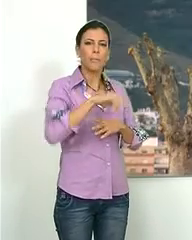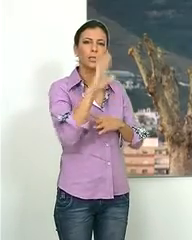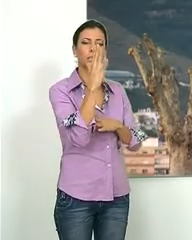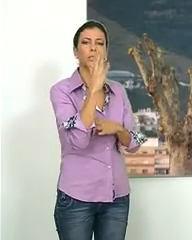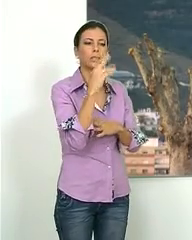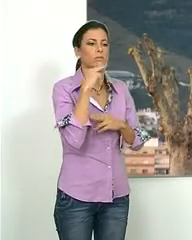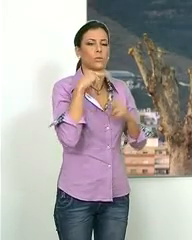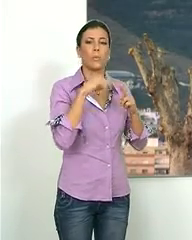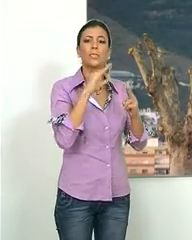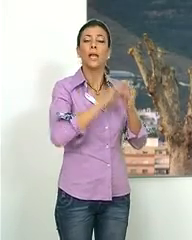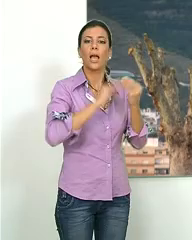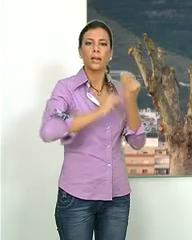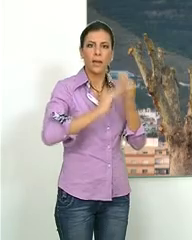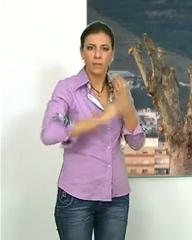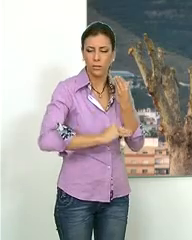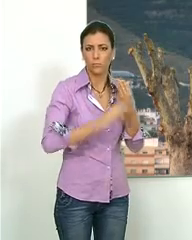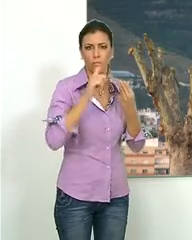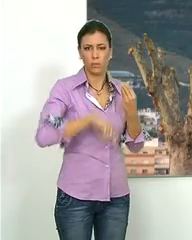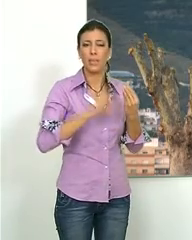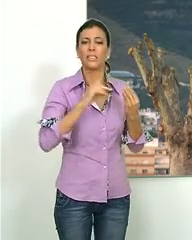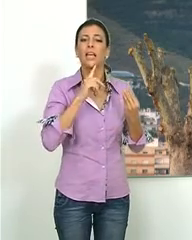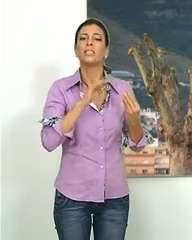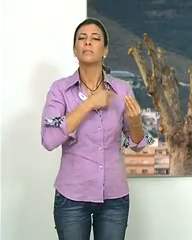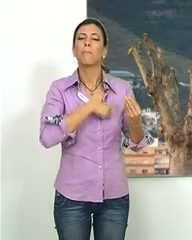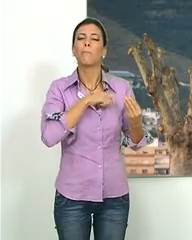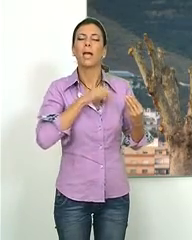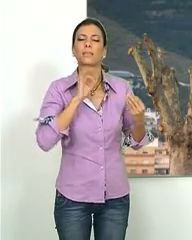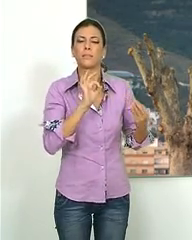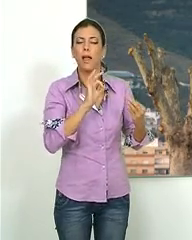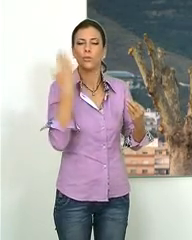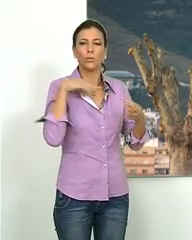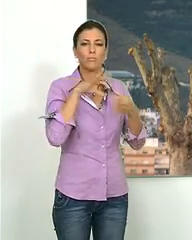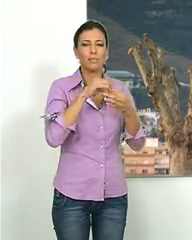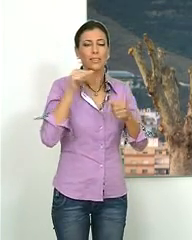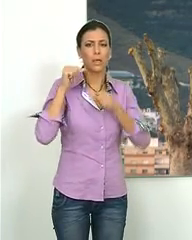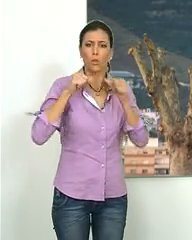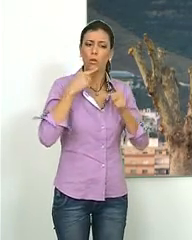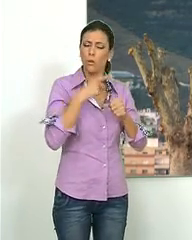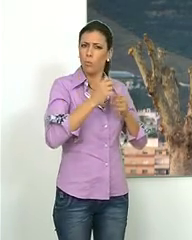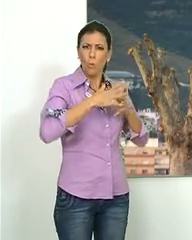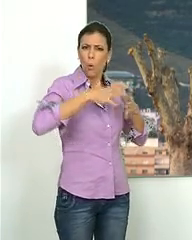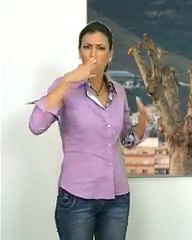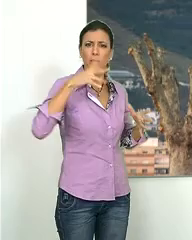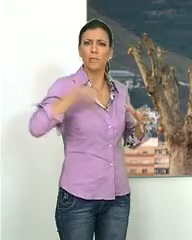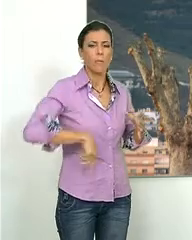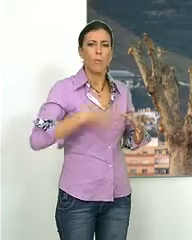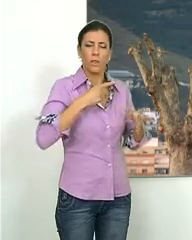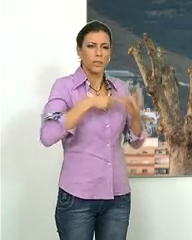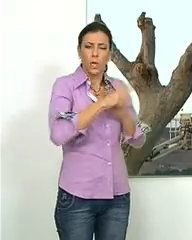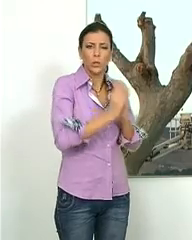Canarias, de nombre científico Platanus hispánica, un árbol muy grande, de rápido desarrollo, pudiendo sobrepasar